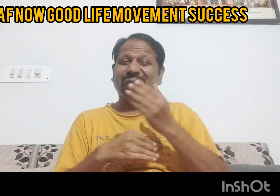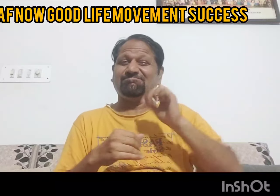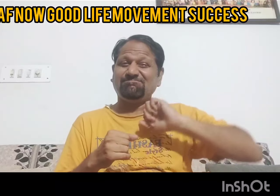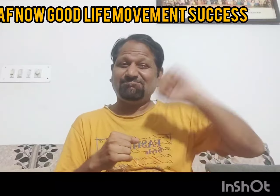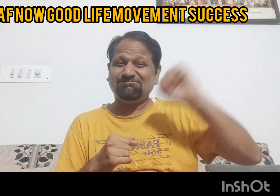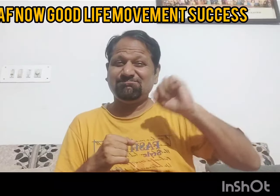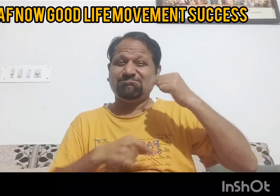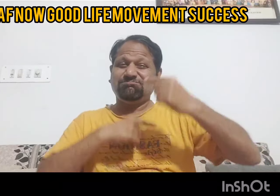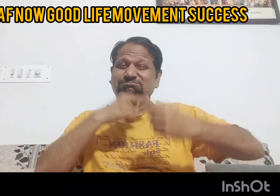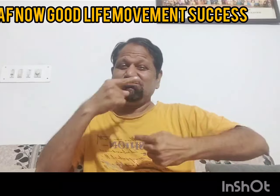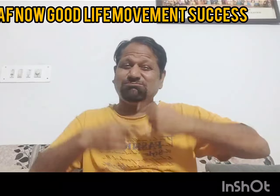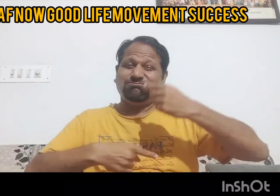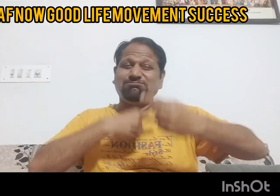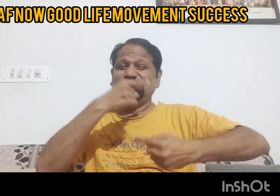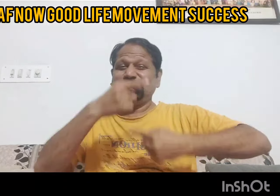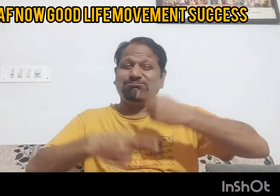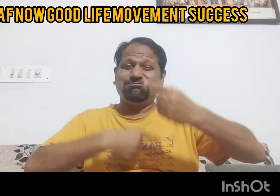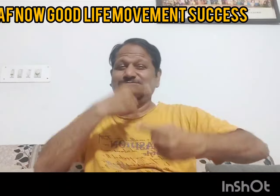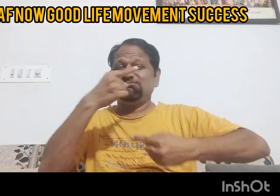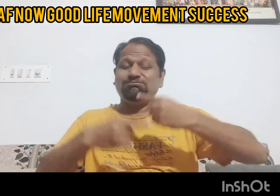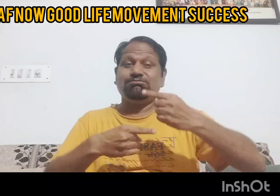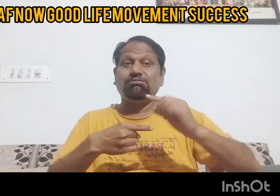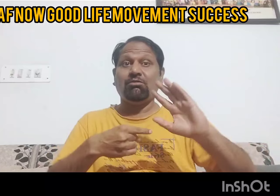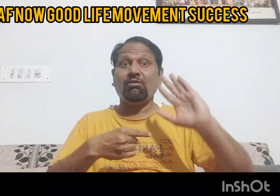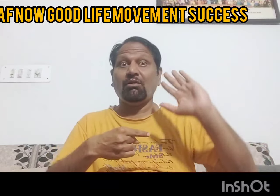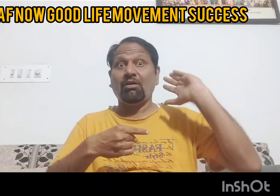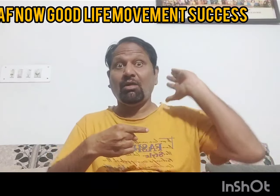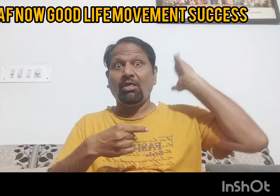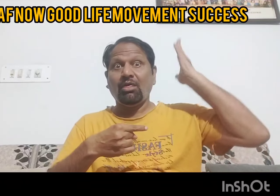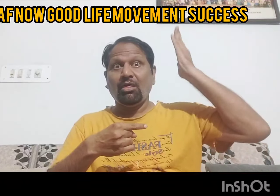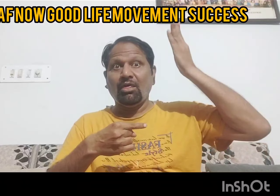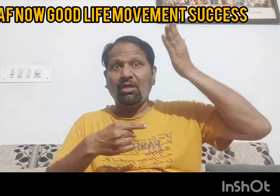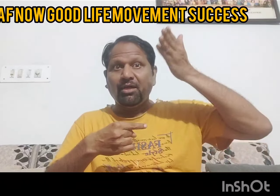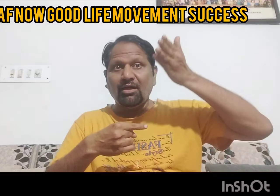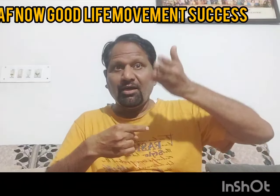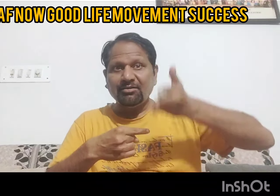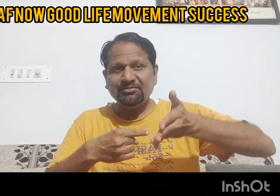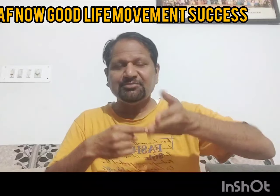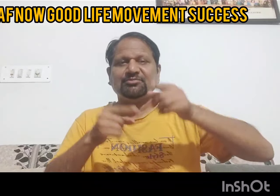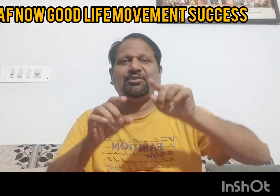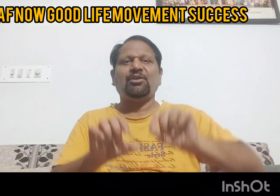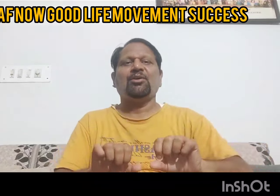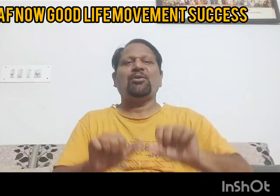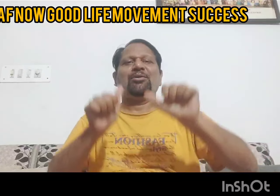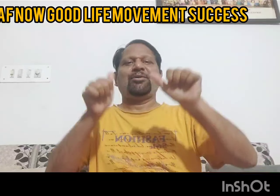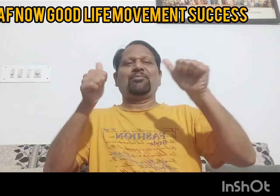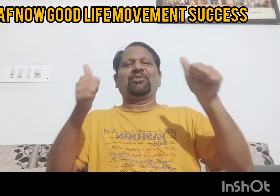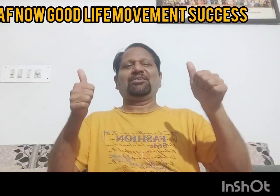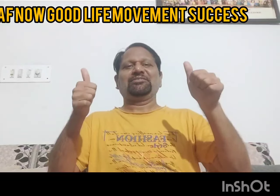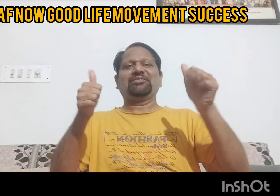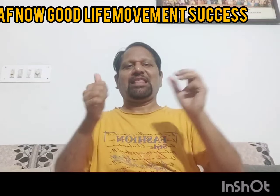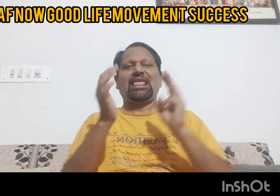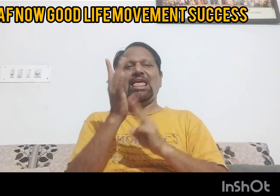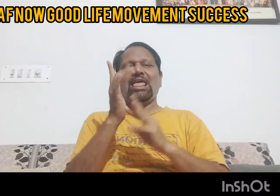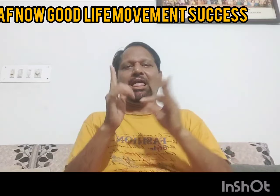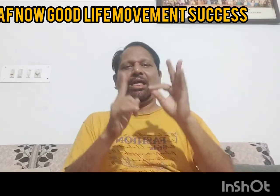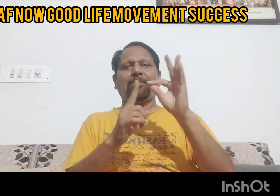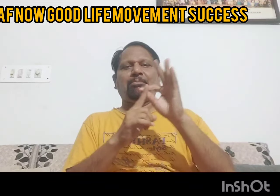सरकार में लगातार अपना रिप्रेजेंटेशन देते रहे, संघर्ष करते रहे और उसके बाद ये सफलता है मिलना शुरू हुई